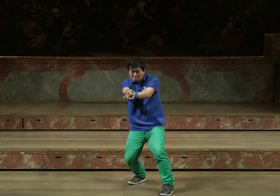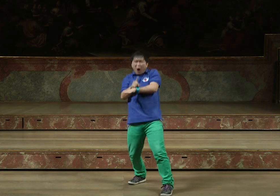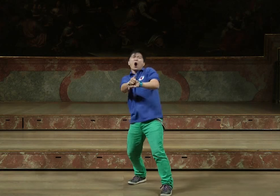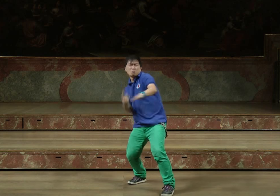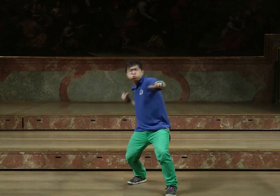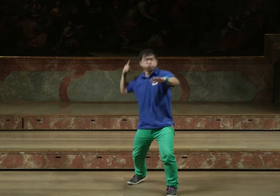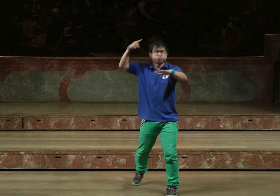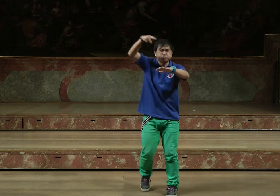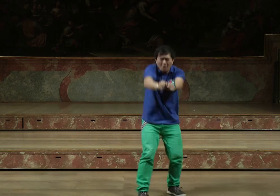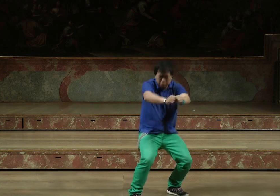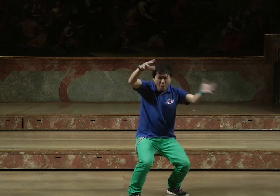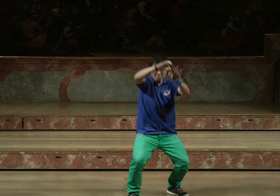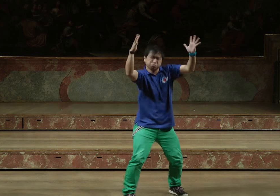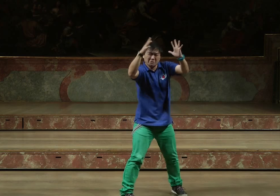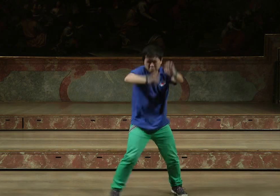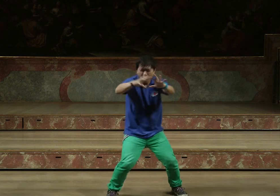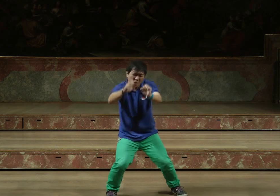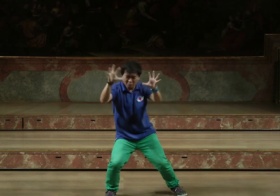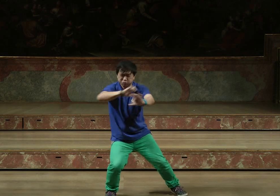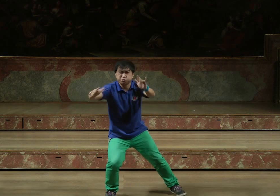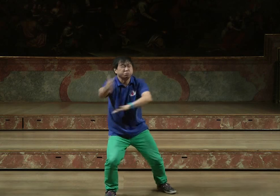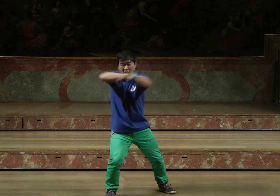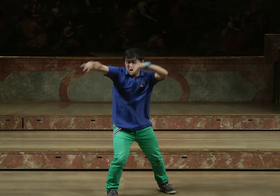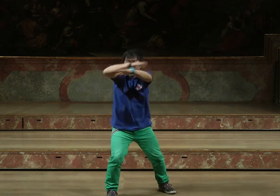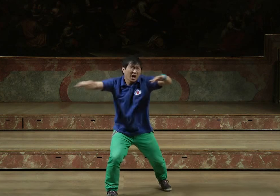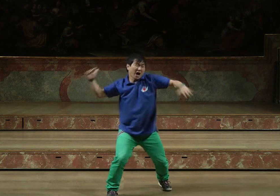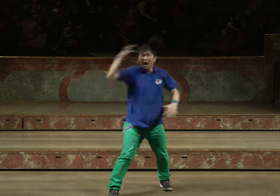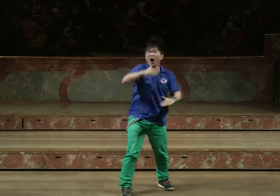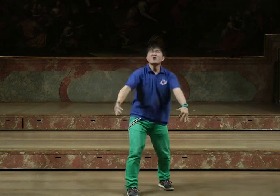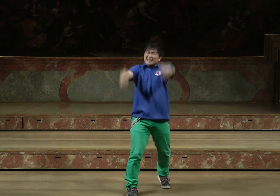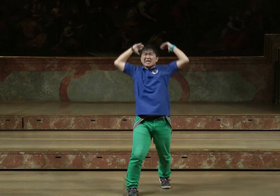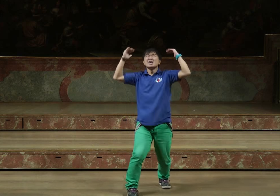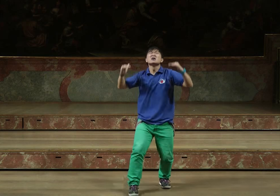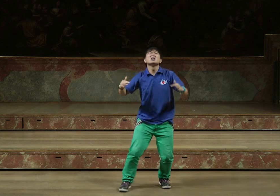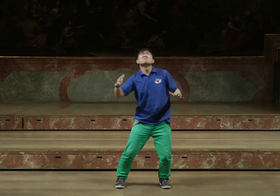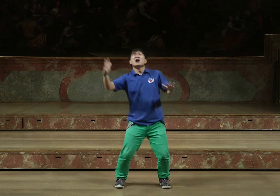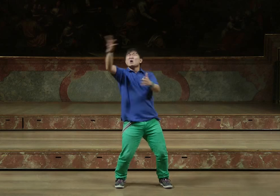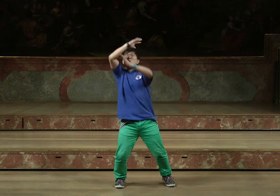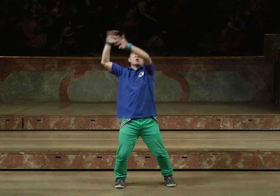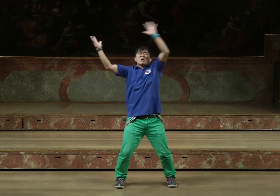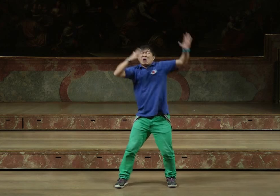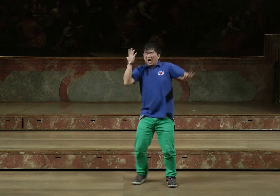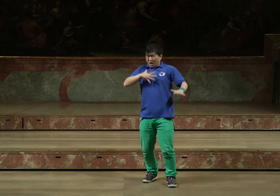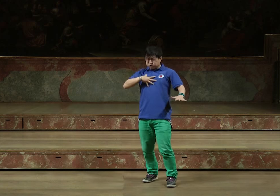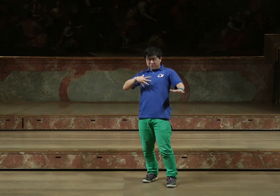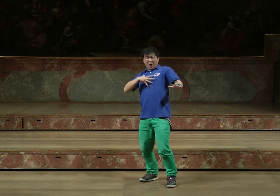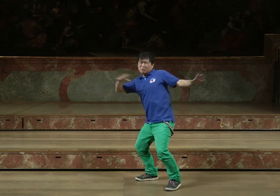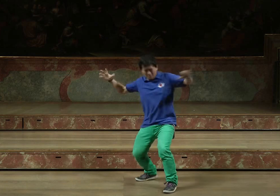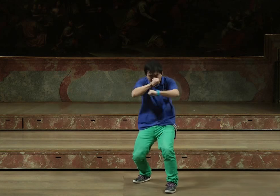Bomben, Kanonen, überall Granaten und die Luft, die verdreckt und verschmutzt ist. Kein blauer Himmel, grauer